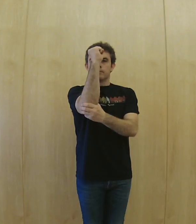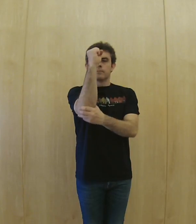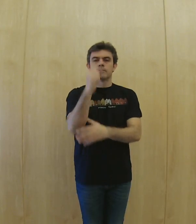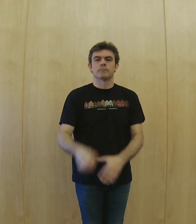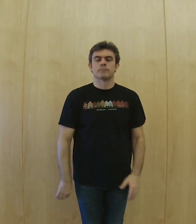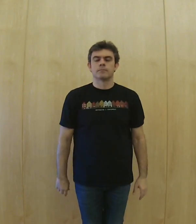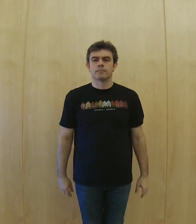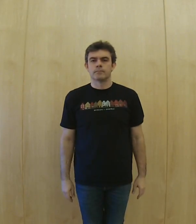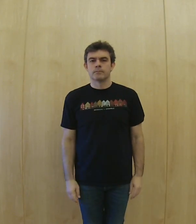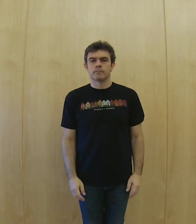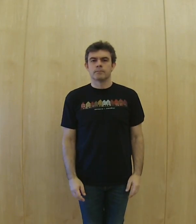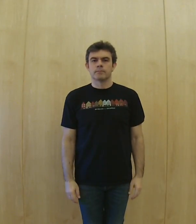pine,